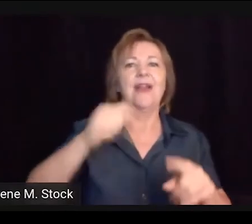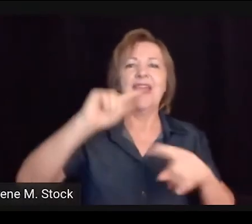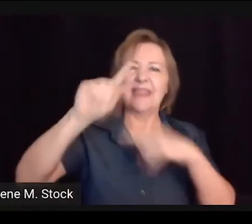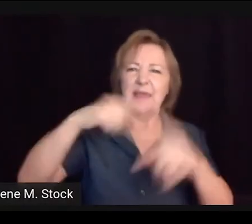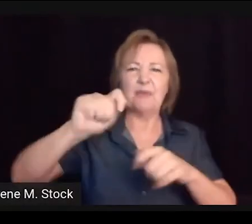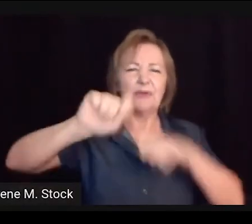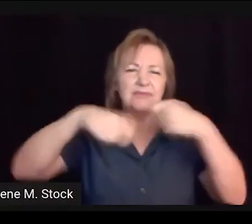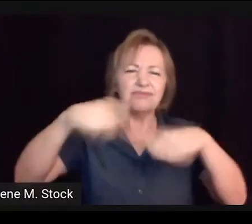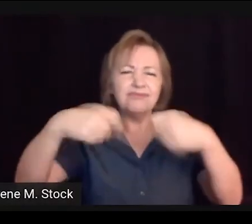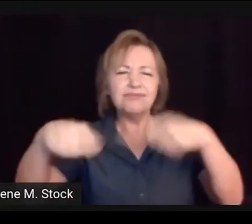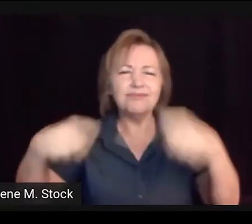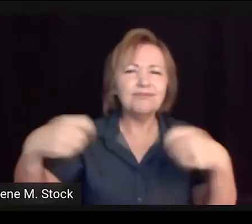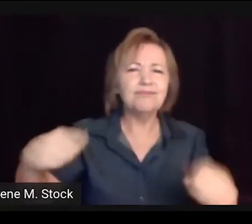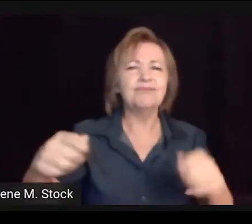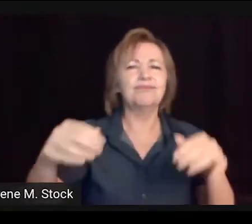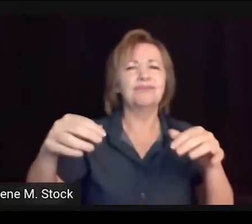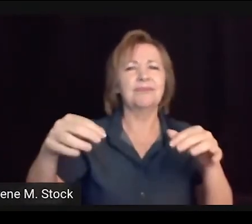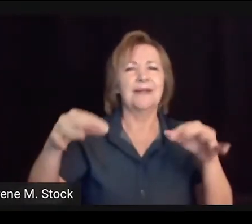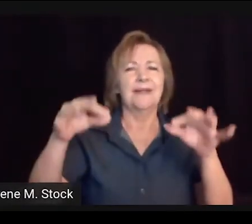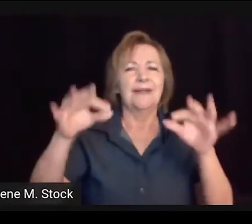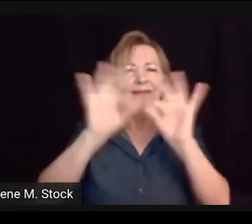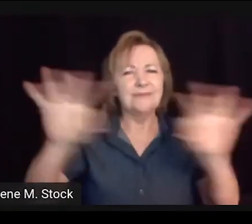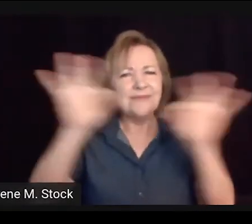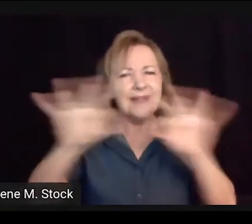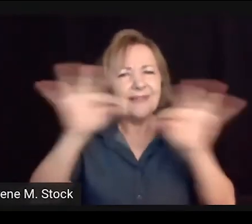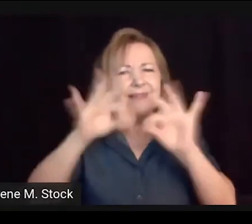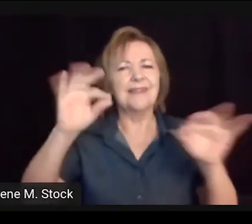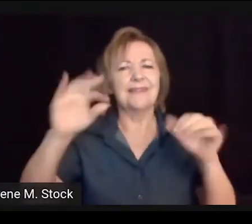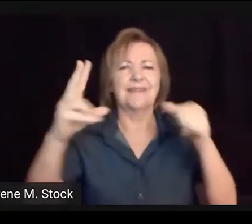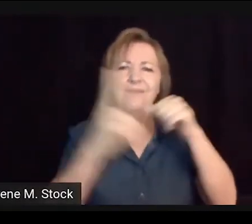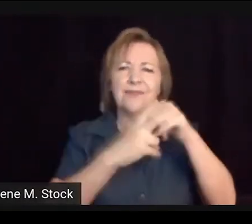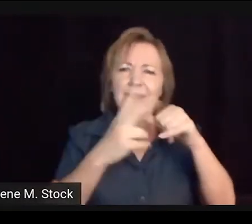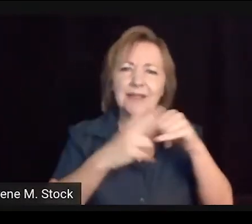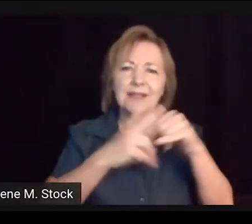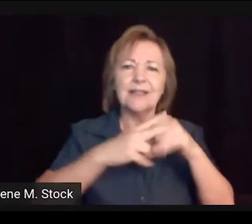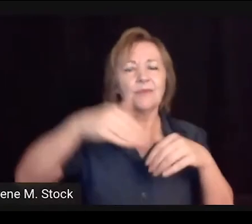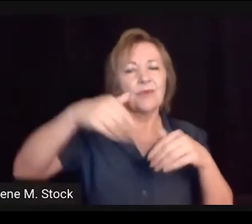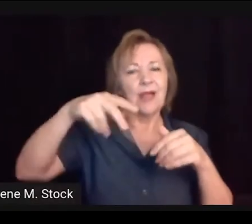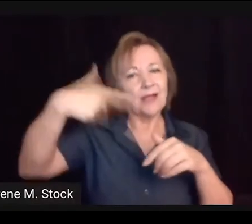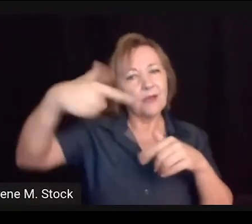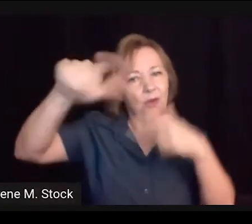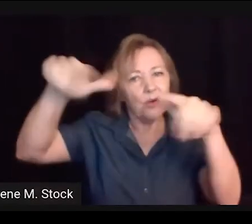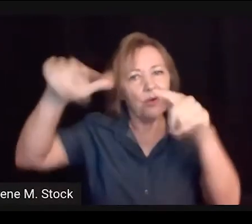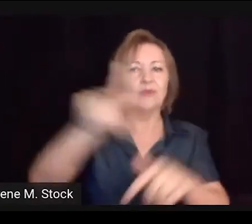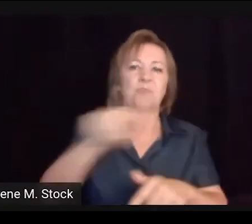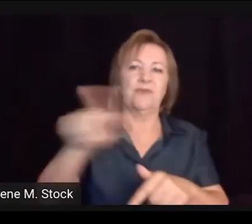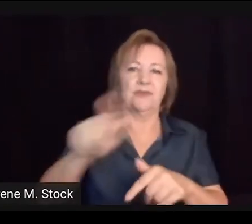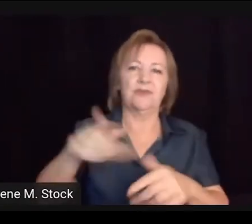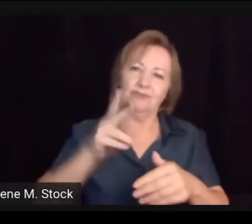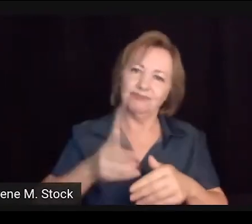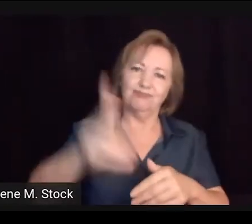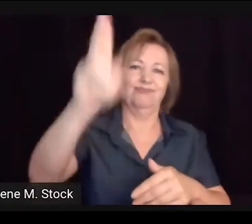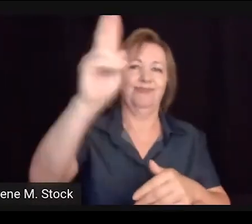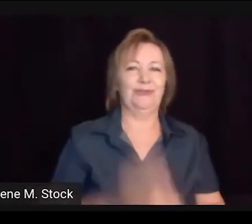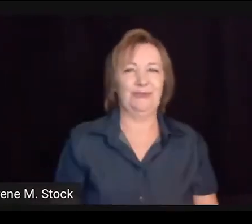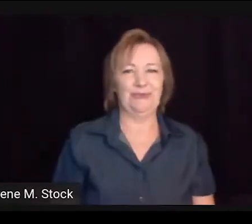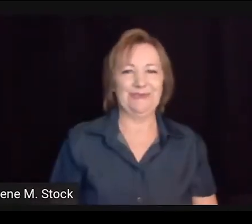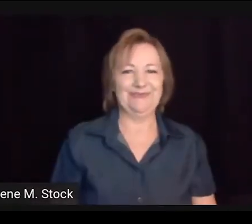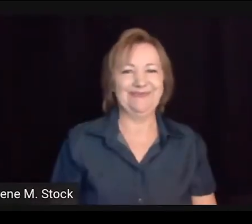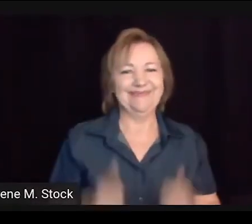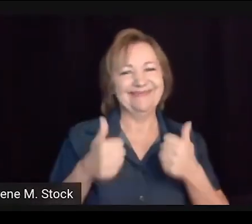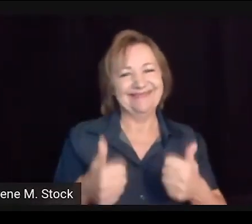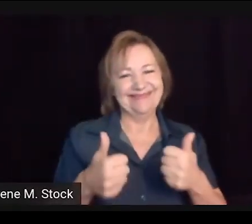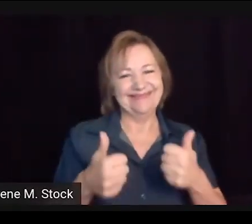Então, para que vocês possam aprender e se desenvolver cada vez mais, né? Para que vocês possam organizar,